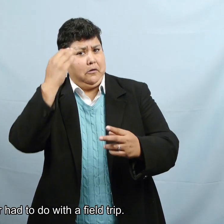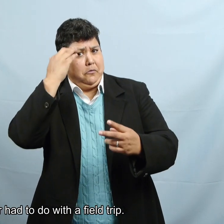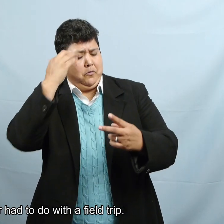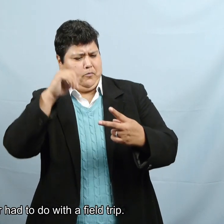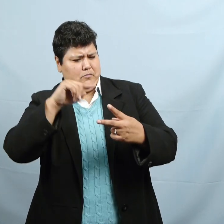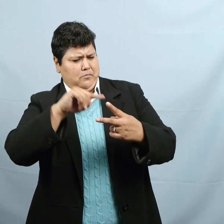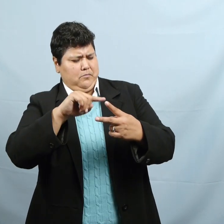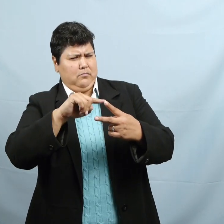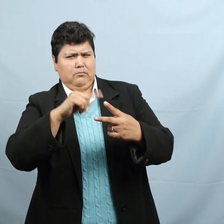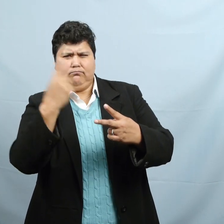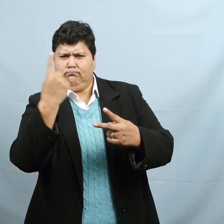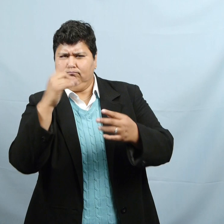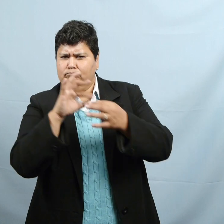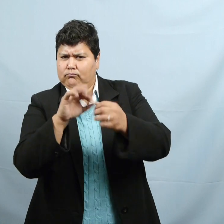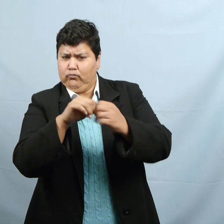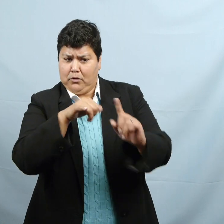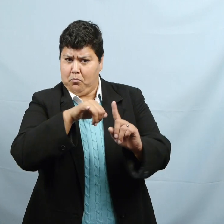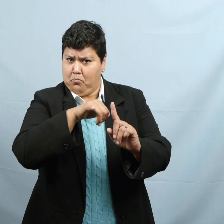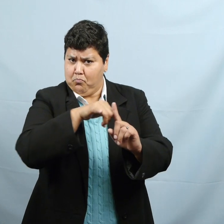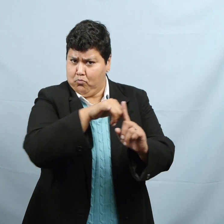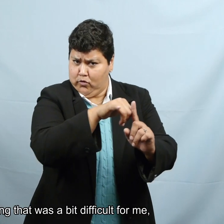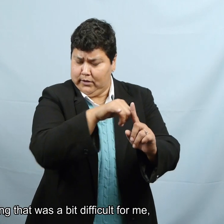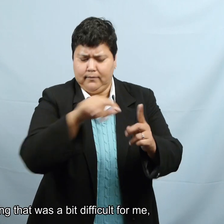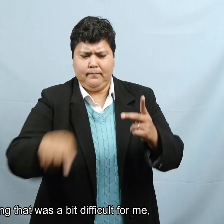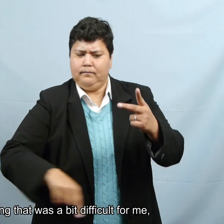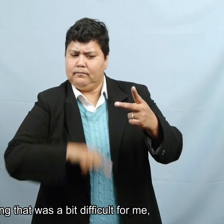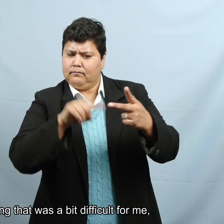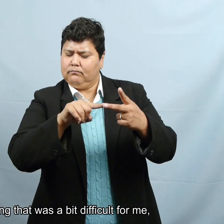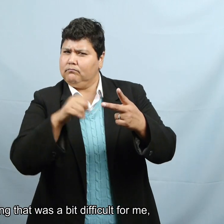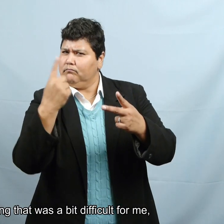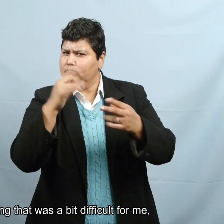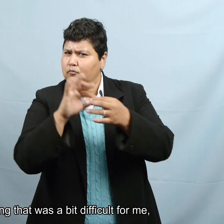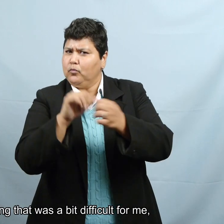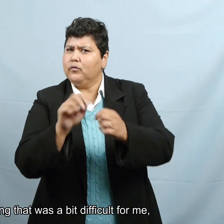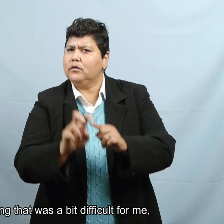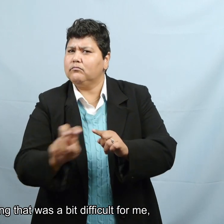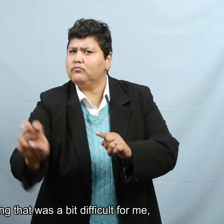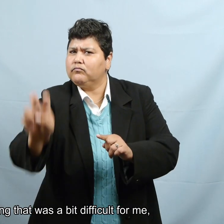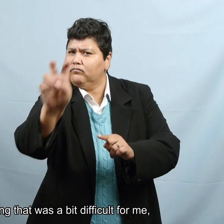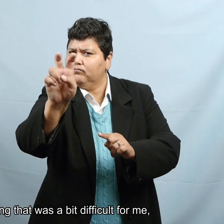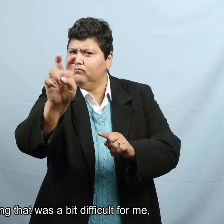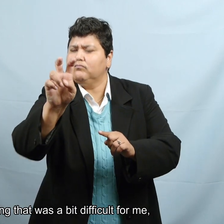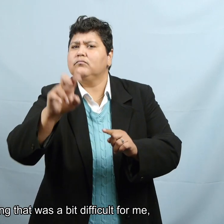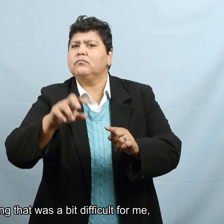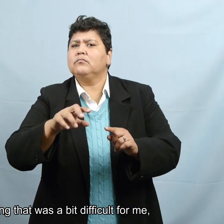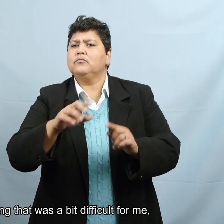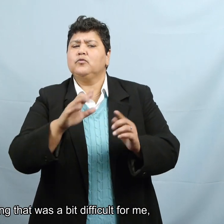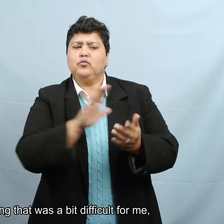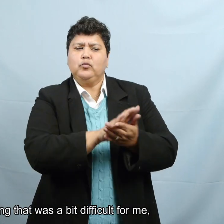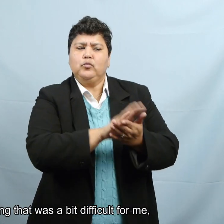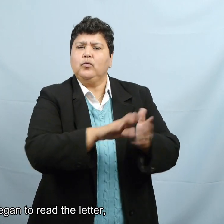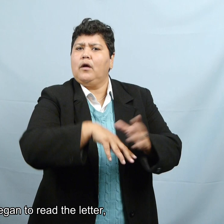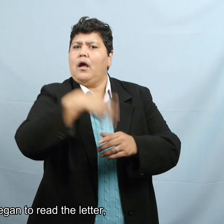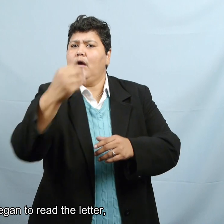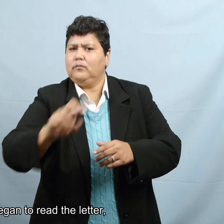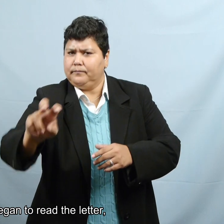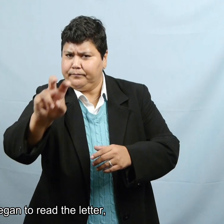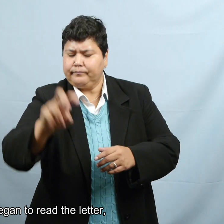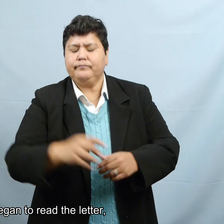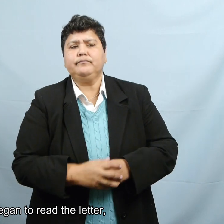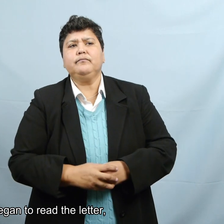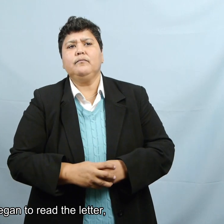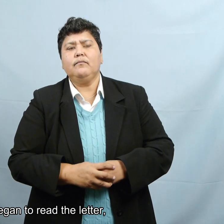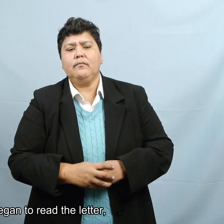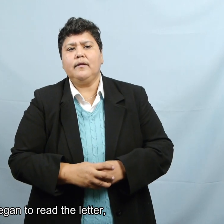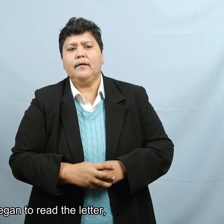excursión. Sin embargo, algo que pienso que se me hizo un poco difícil. Cuando